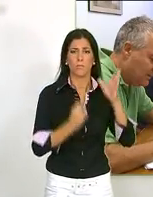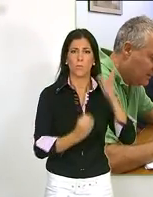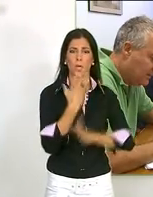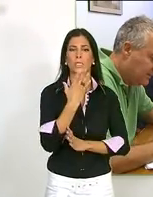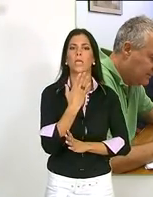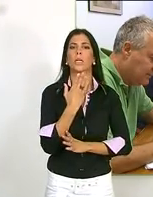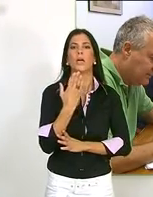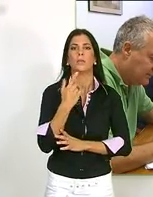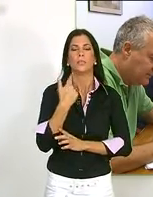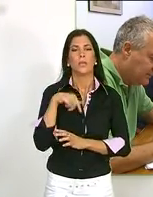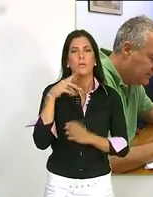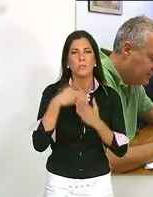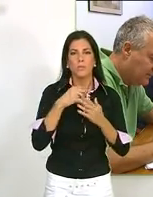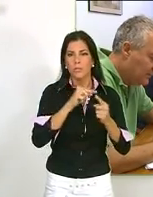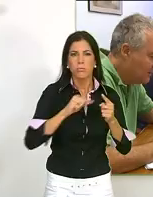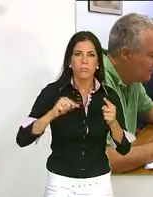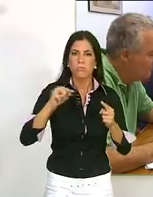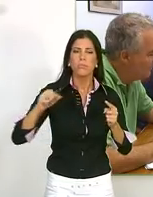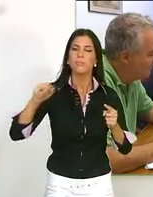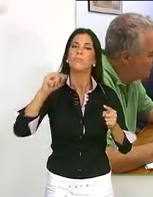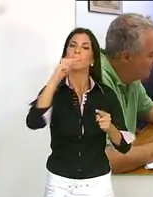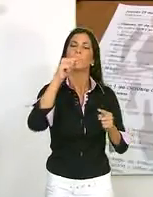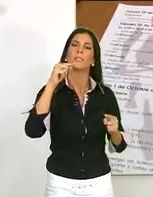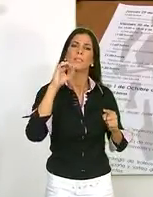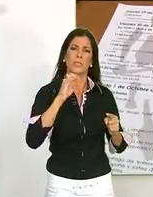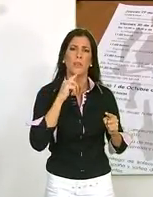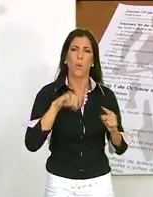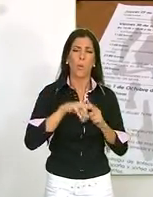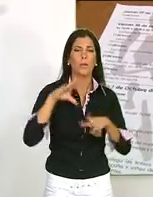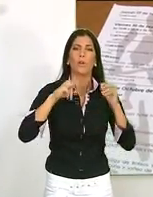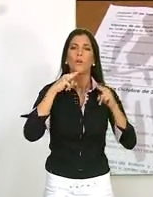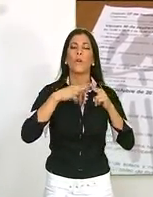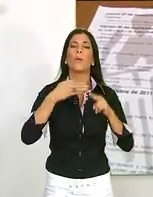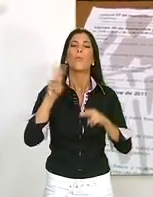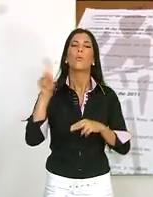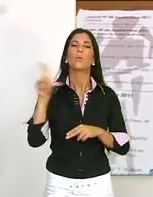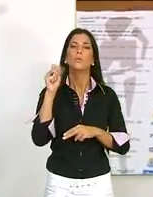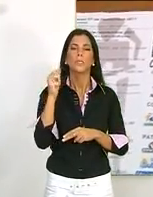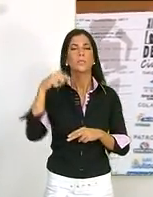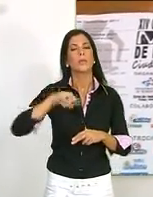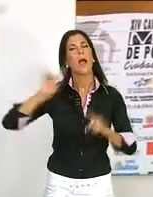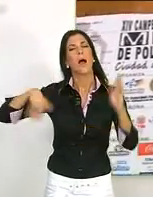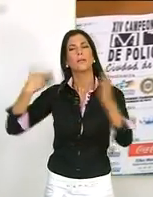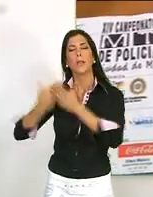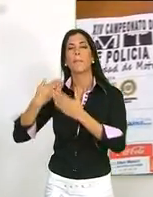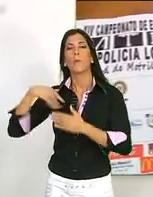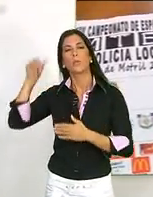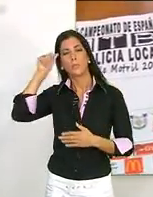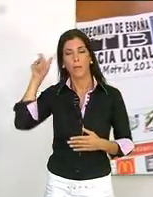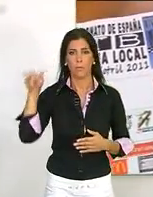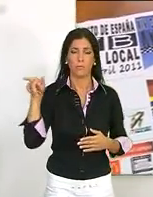partir de las 10 de la mañana, lugar donde concluirá la prueba tras recorrer las pistas forestales de la